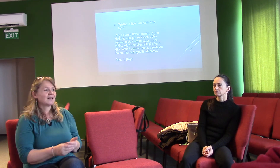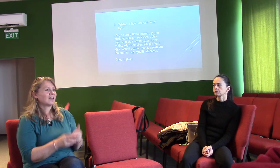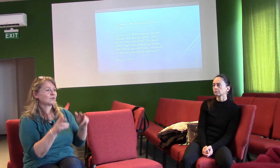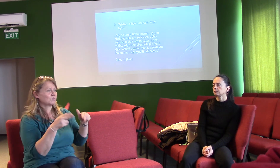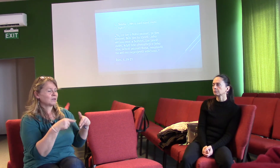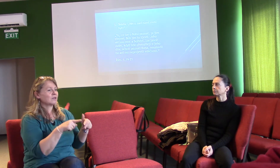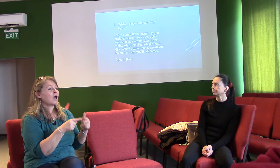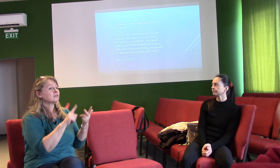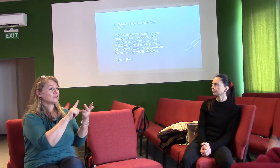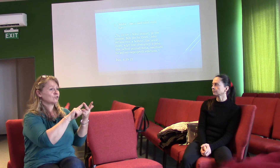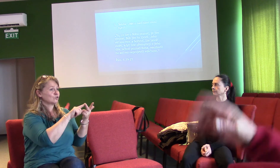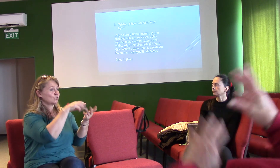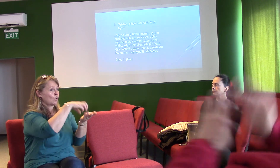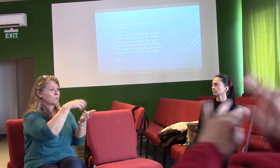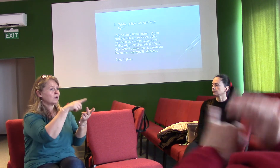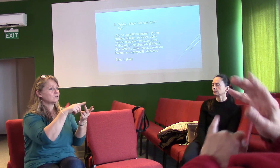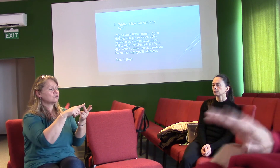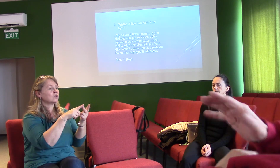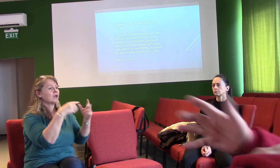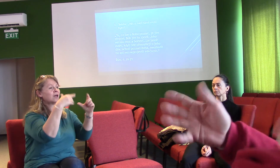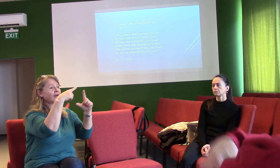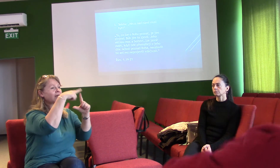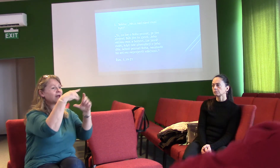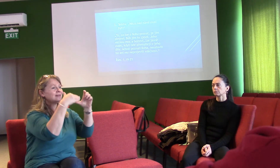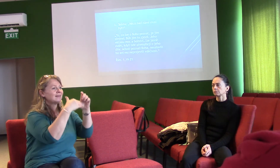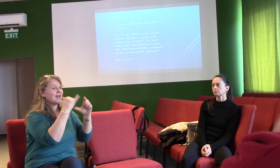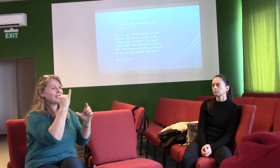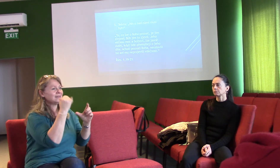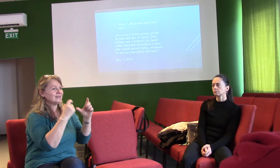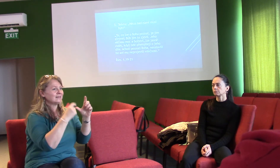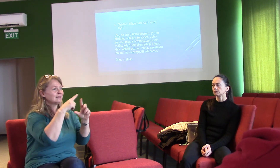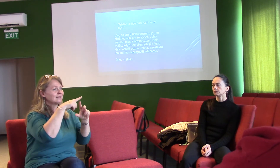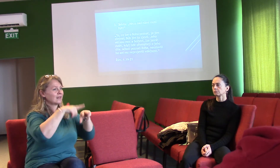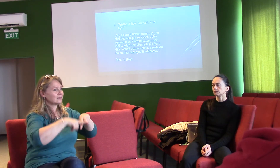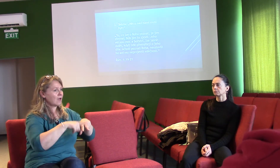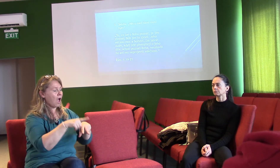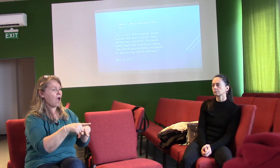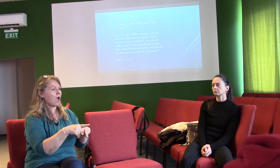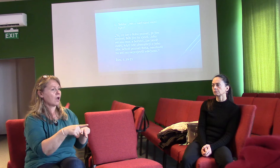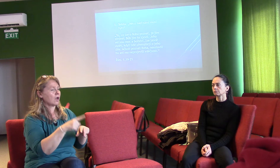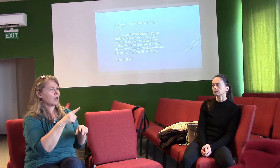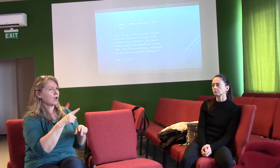Třetí kategorie je ateista, to znamená člověk, který říká, něco nad námi musí být.